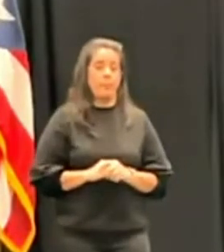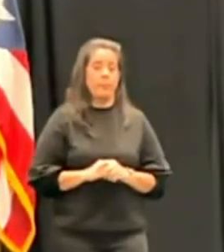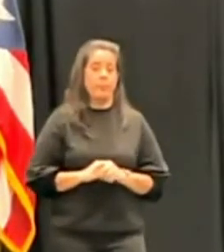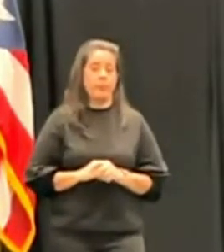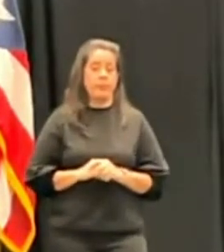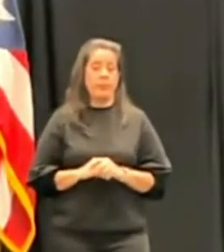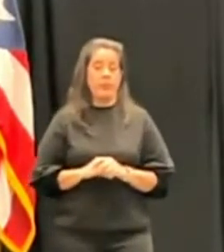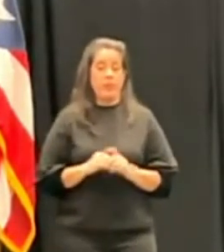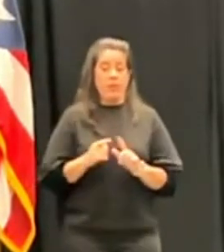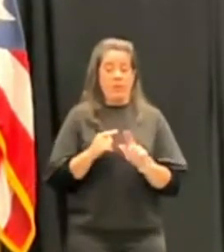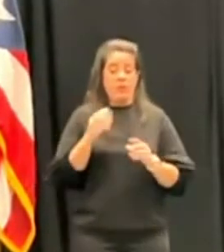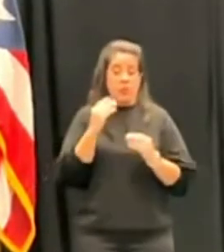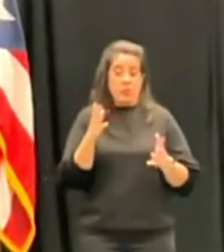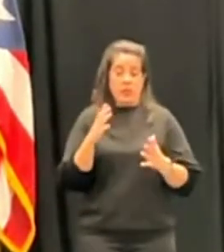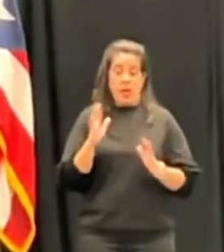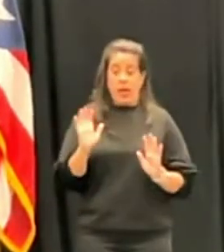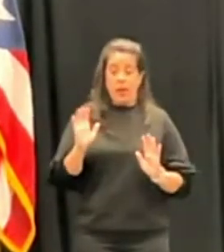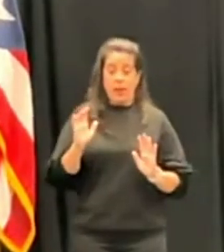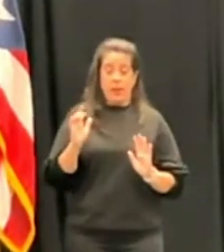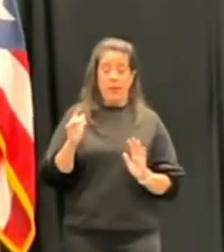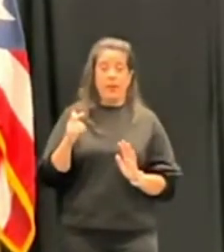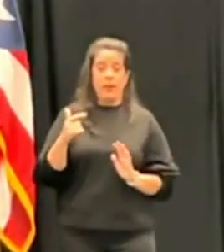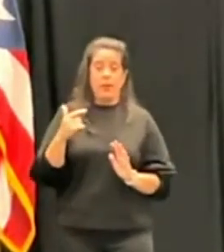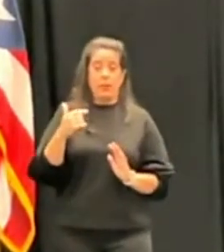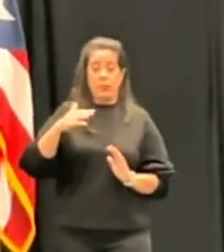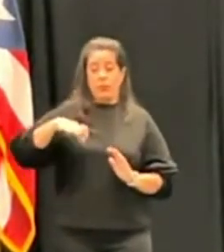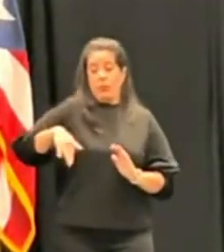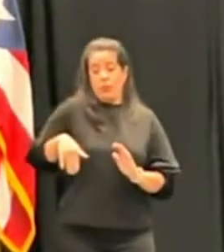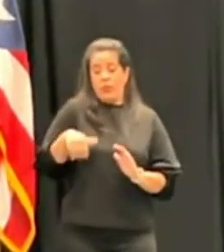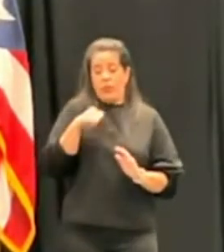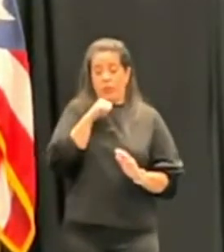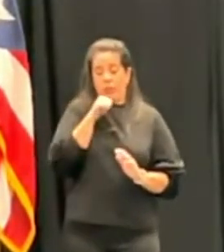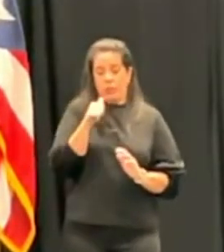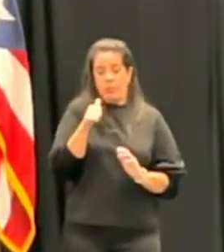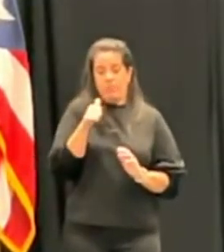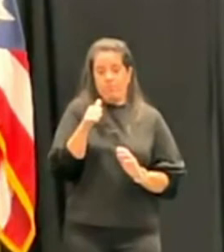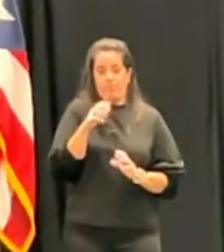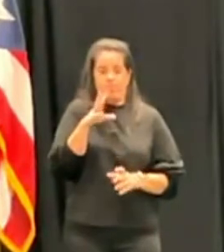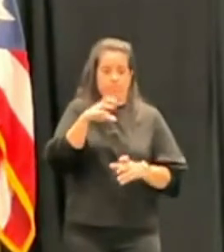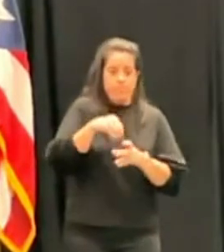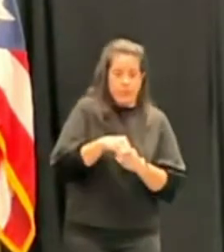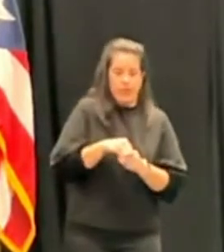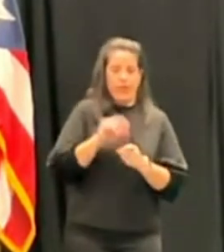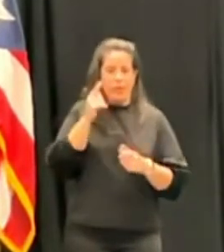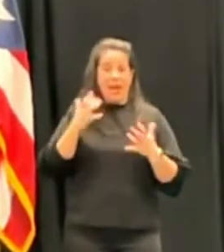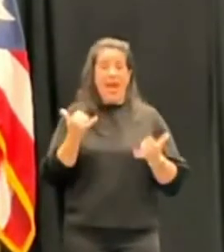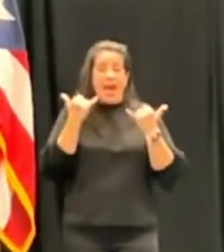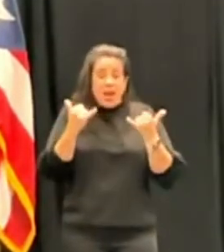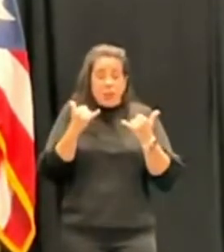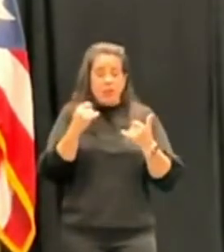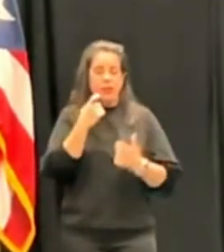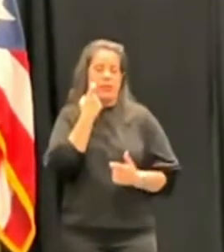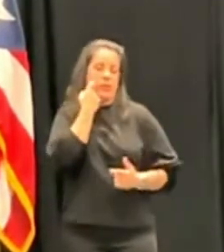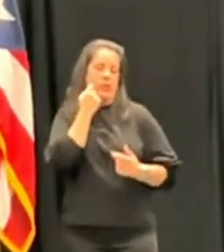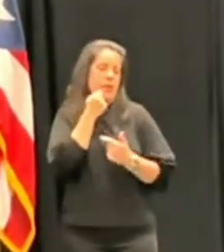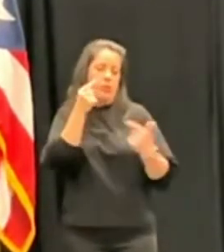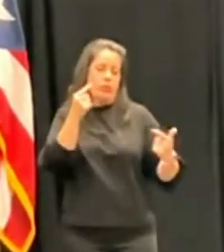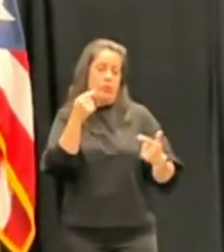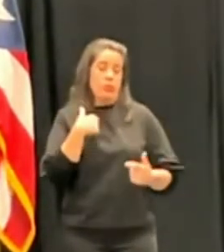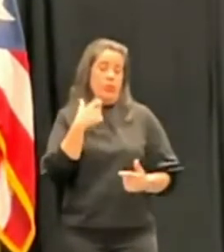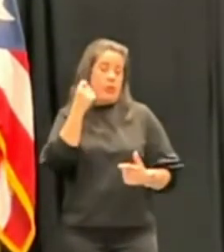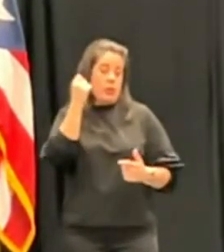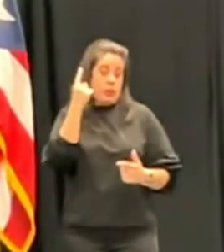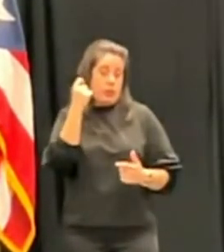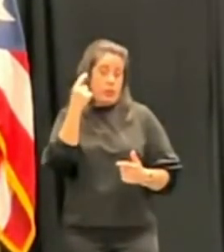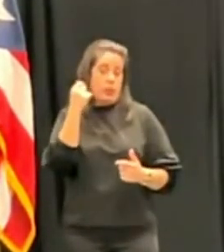va a hacer esa información porque yo no he sido todavía designada por la señora gobernadora. Ella acaba de hacer el anuncio y presumo que estará sometiendo el